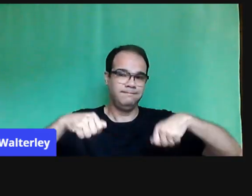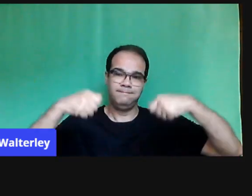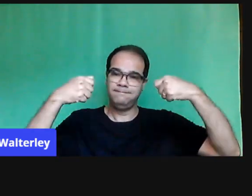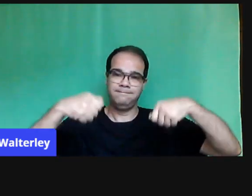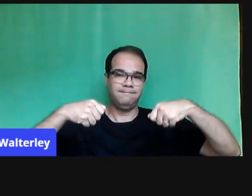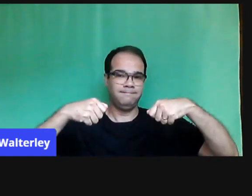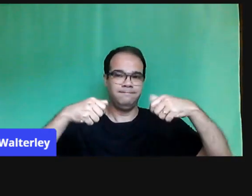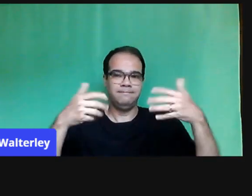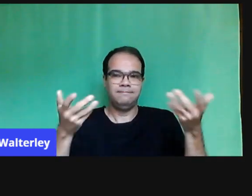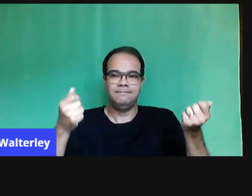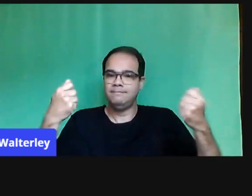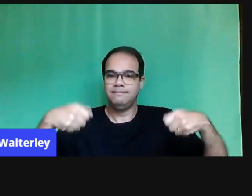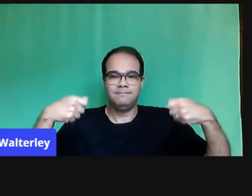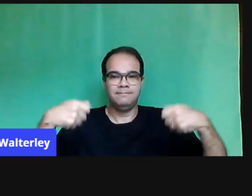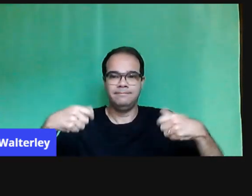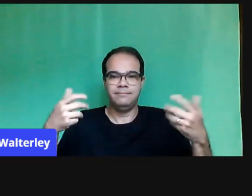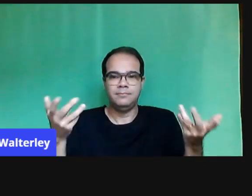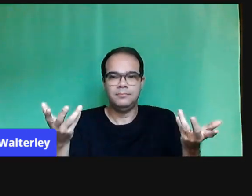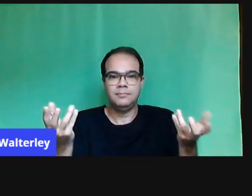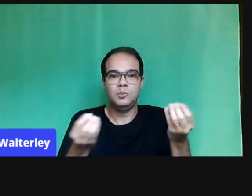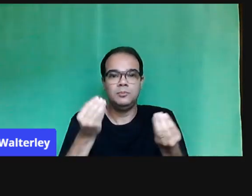E eu vou me amparar agora,